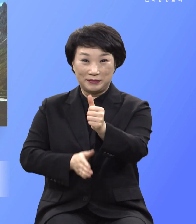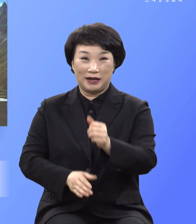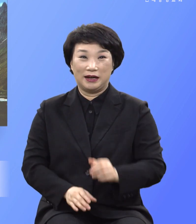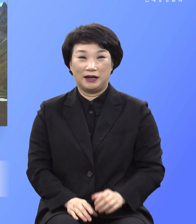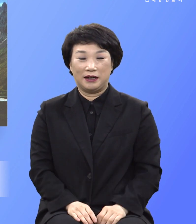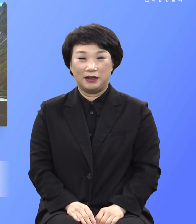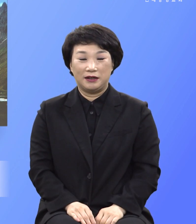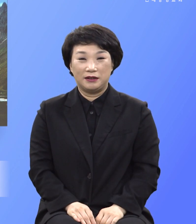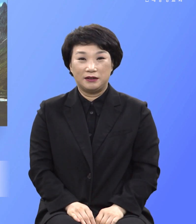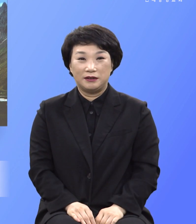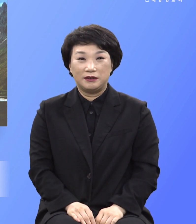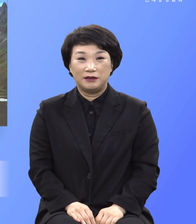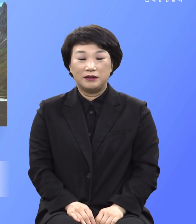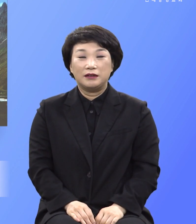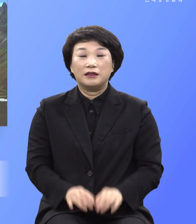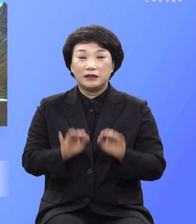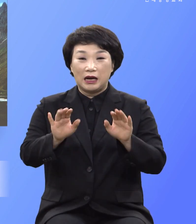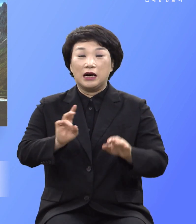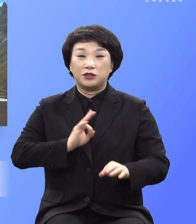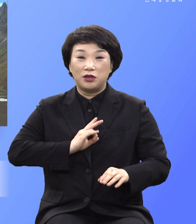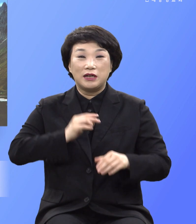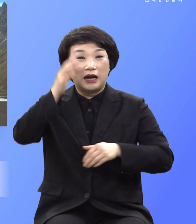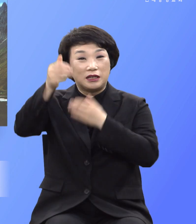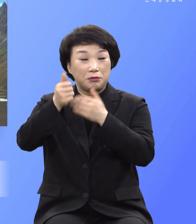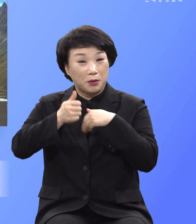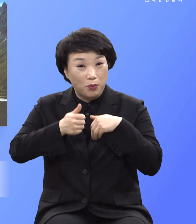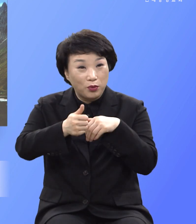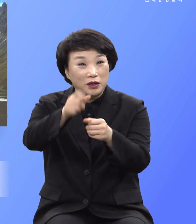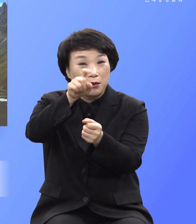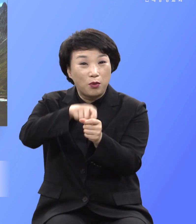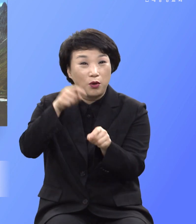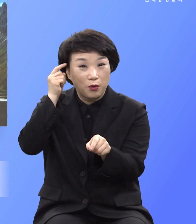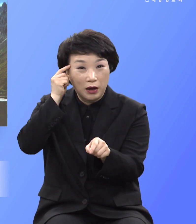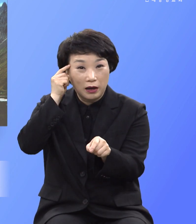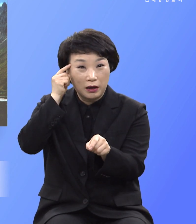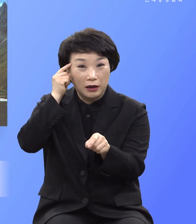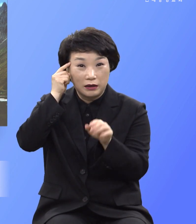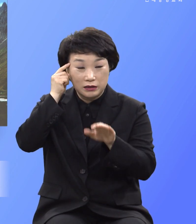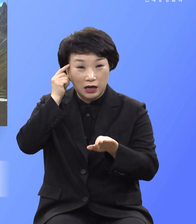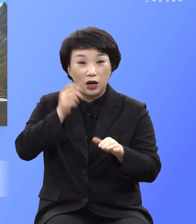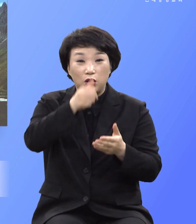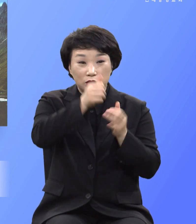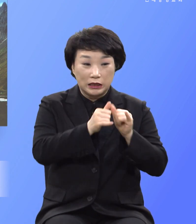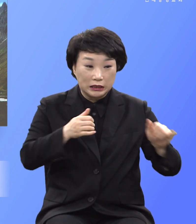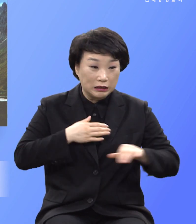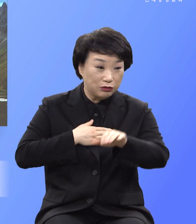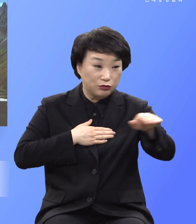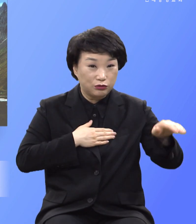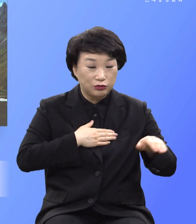하나님께서 선지자를 보내신 목적이 무엇이냐 죄인된 인간을 찾아